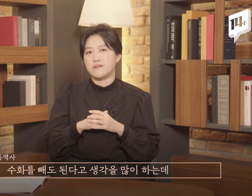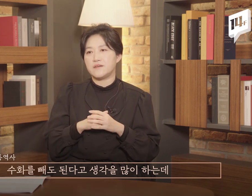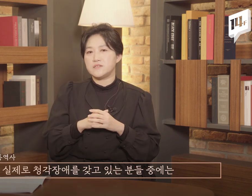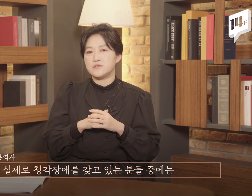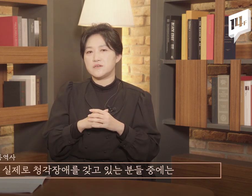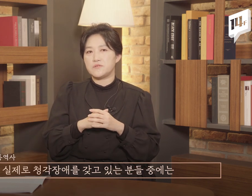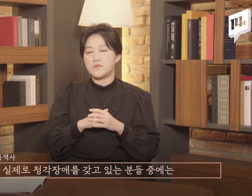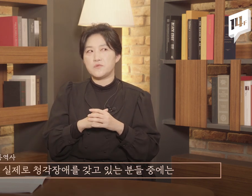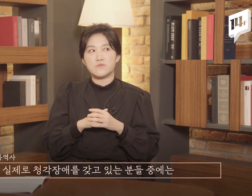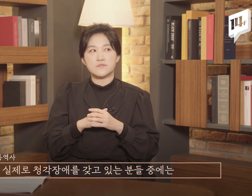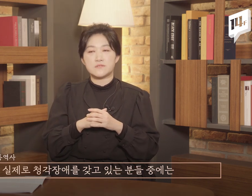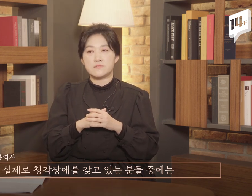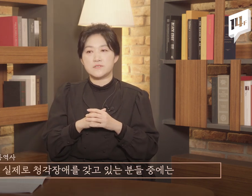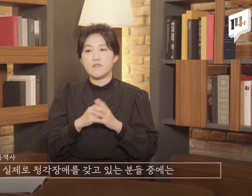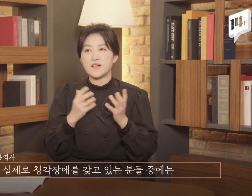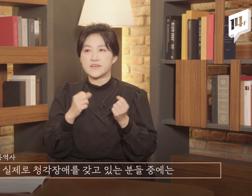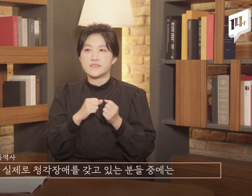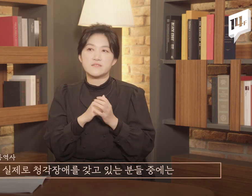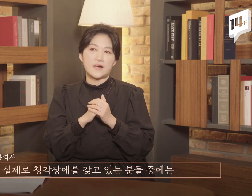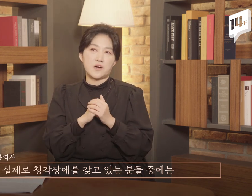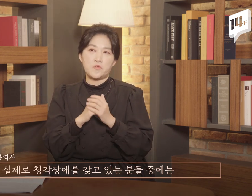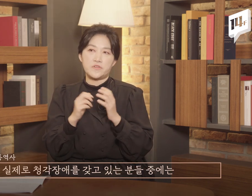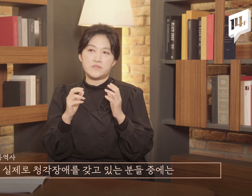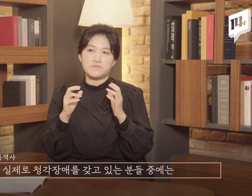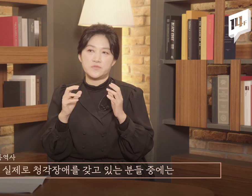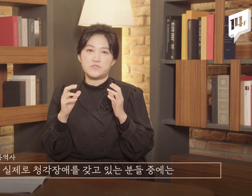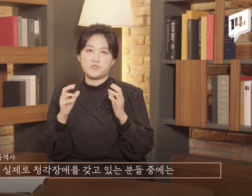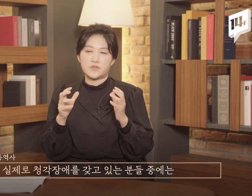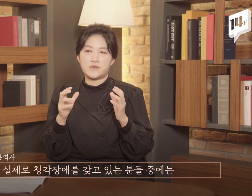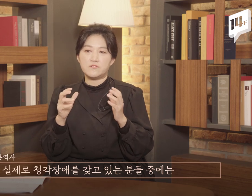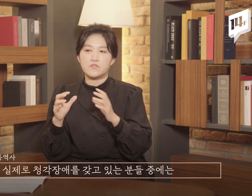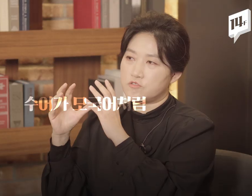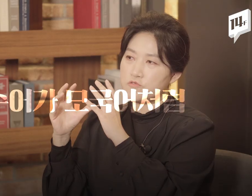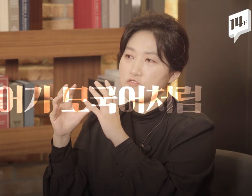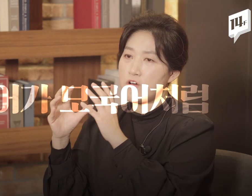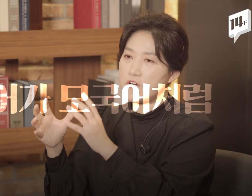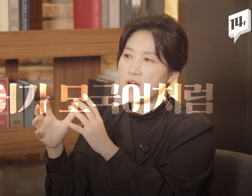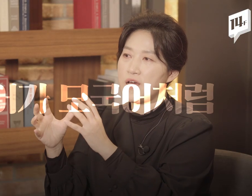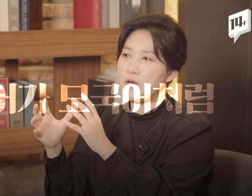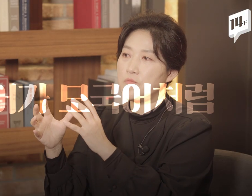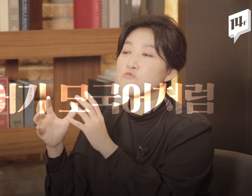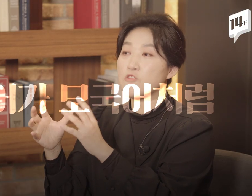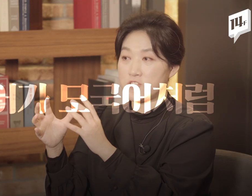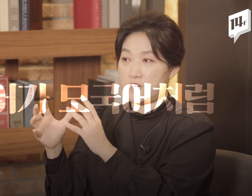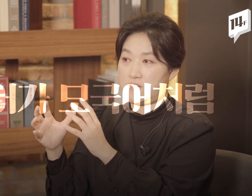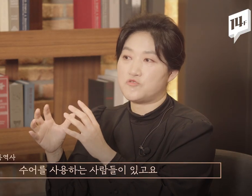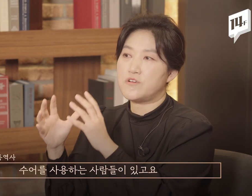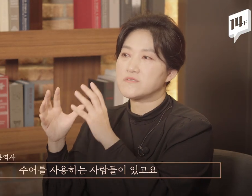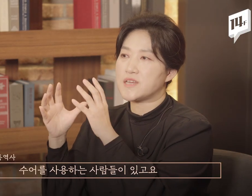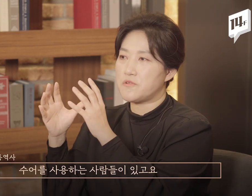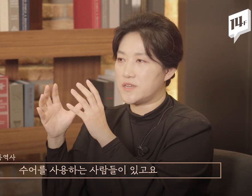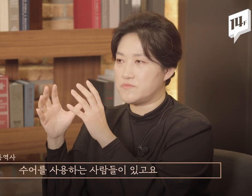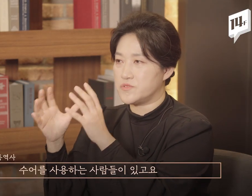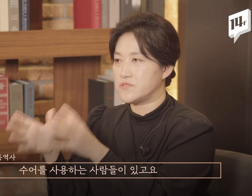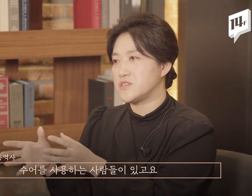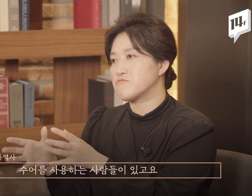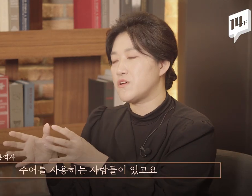실제로 청각장애를 갖고 있는 분들 중에는 수어가 모국어처럼 수어를 사용하는 분들이 있고요.